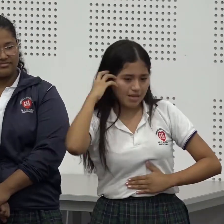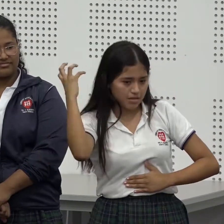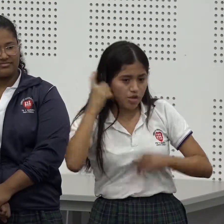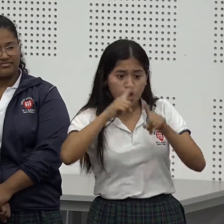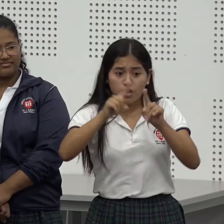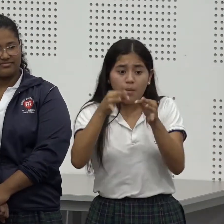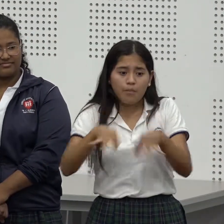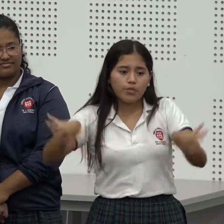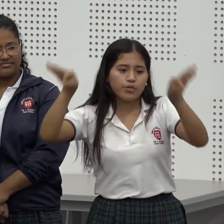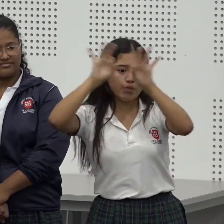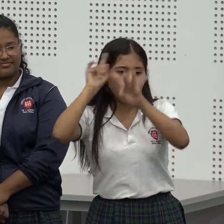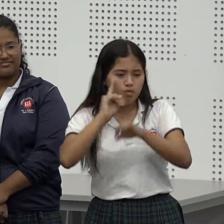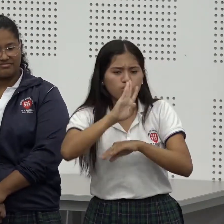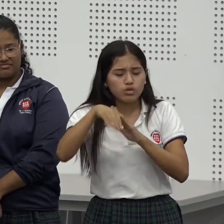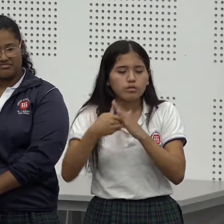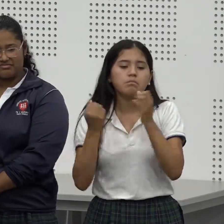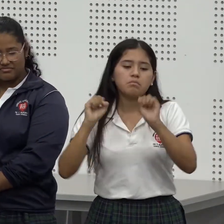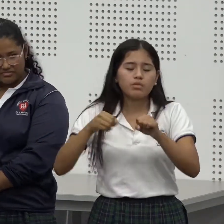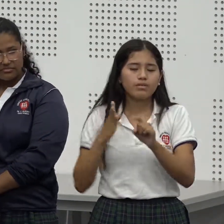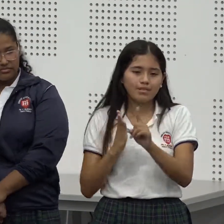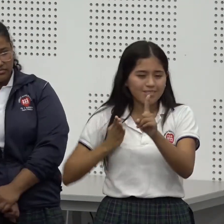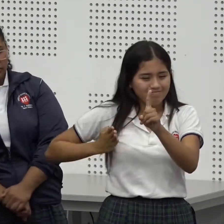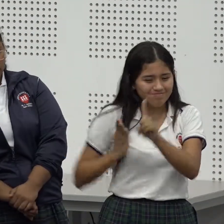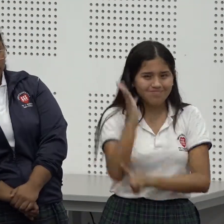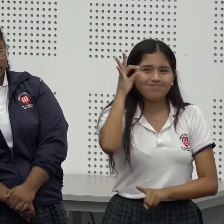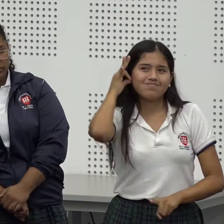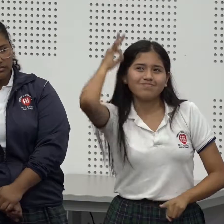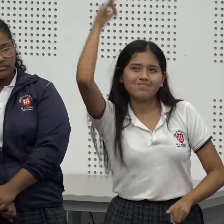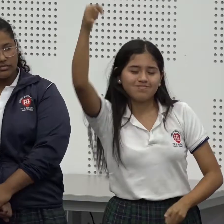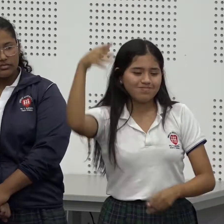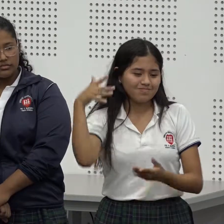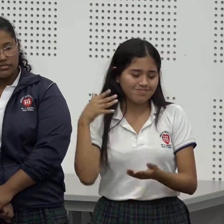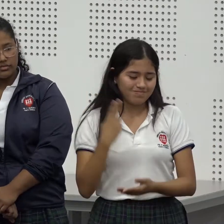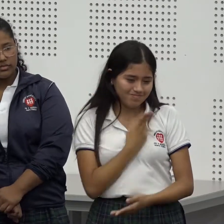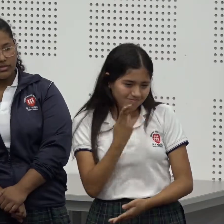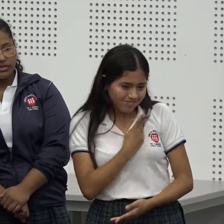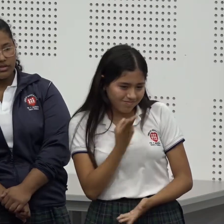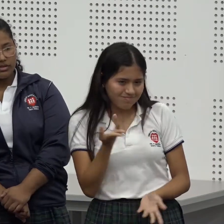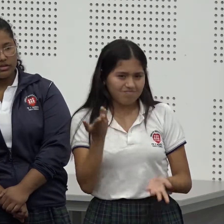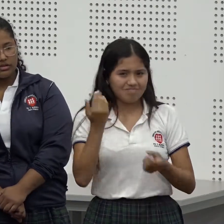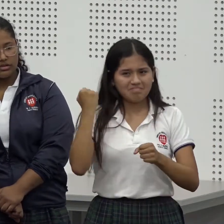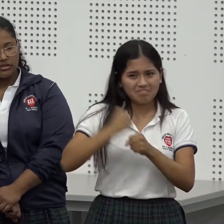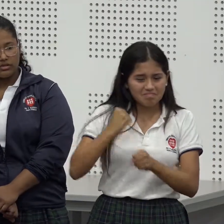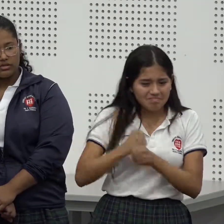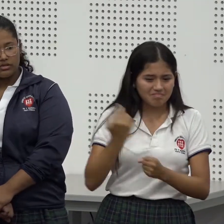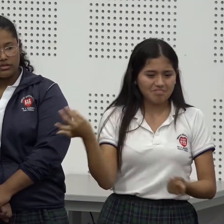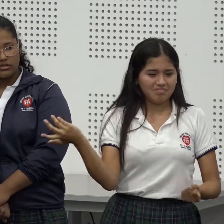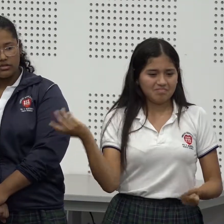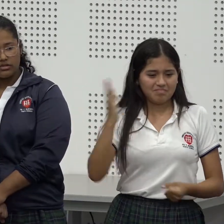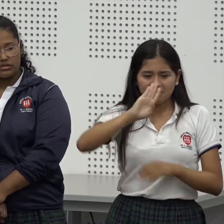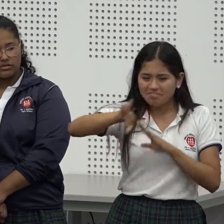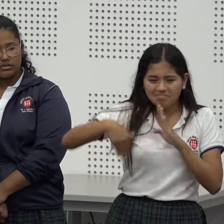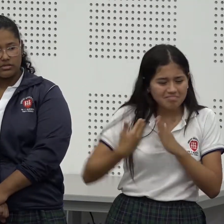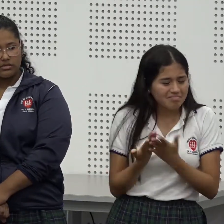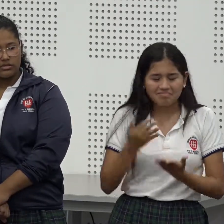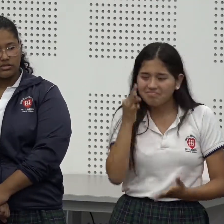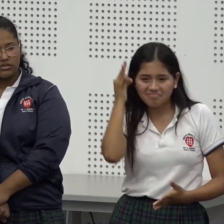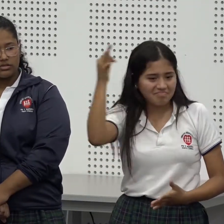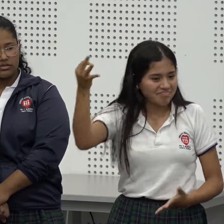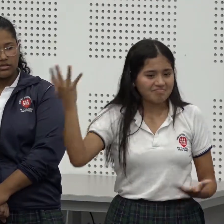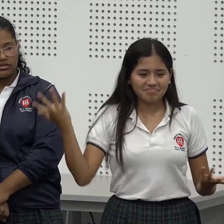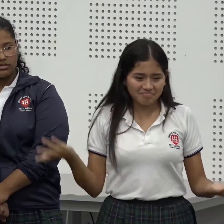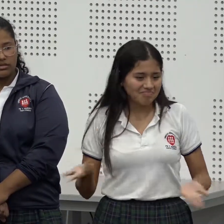veces no es fácil sí pero podemos seguir esto es muy importante y hay que romper barreras a futuro igual llegar a la universidad trabajar